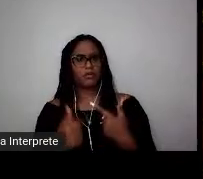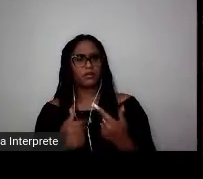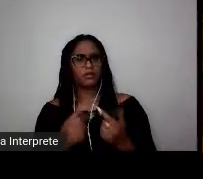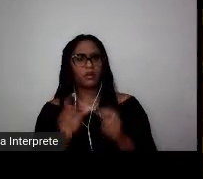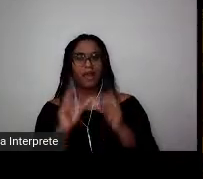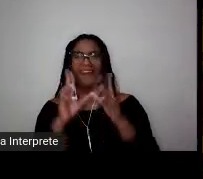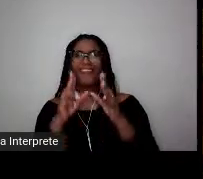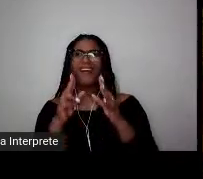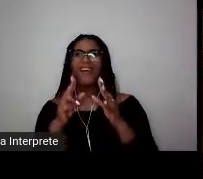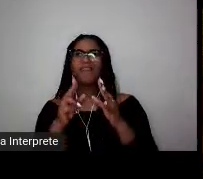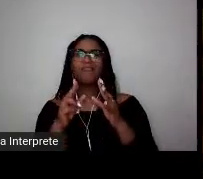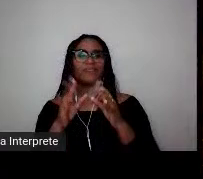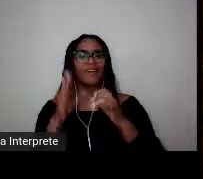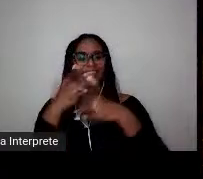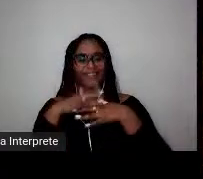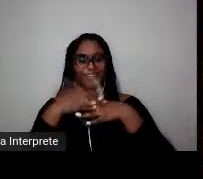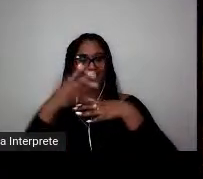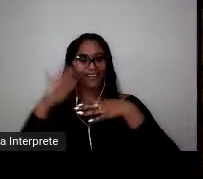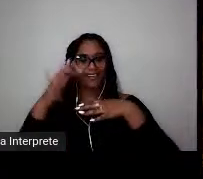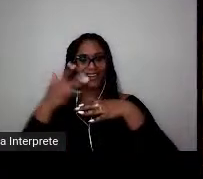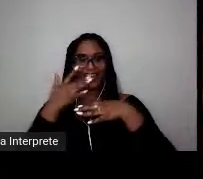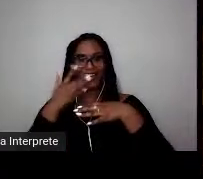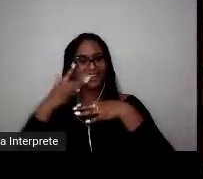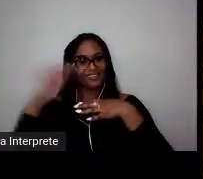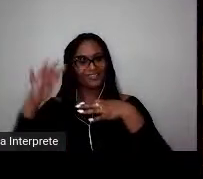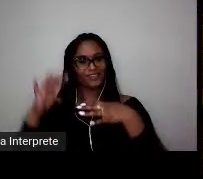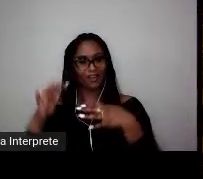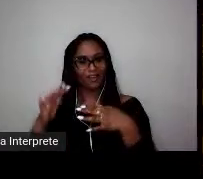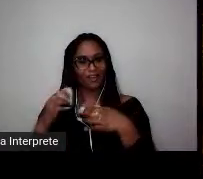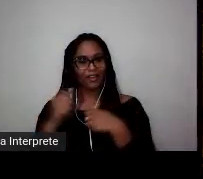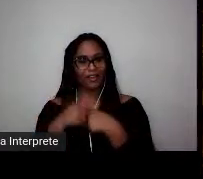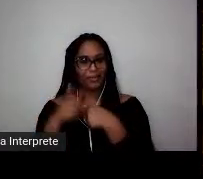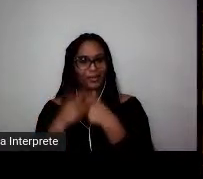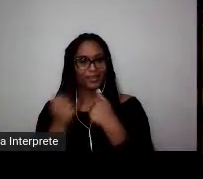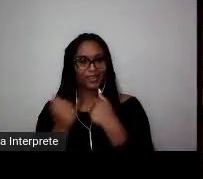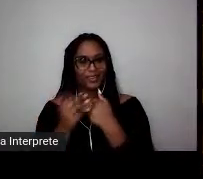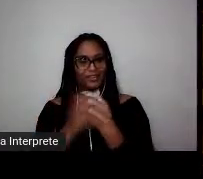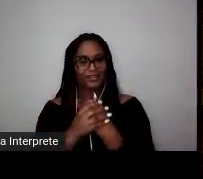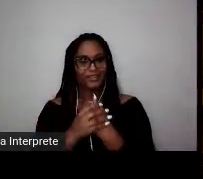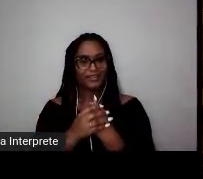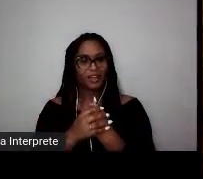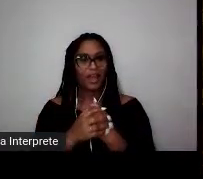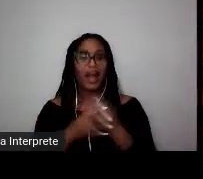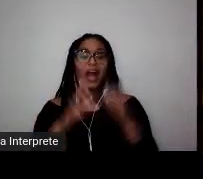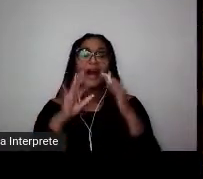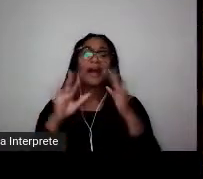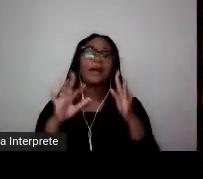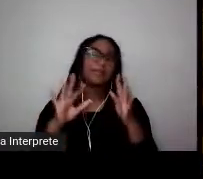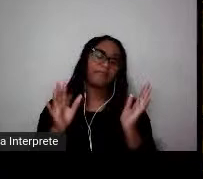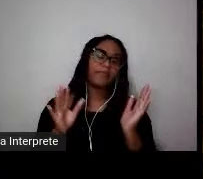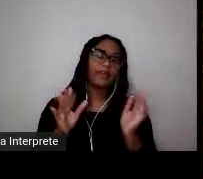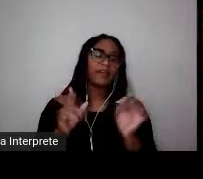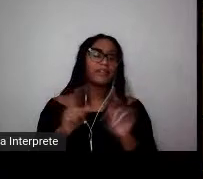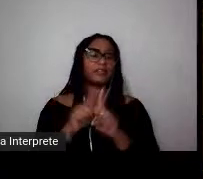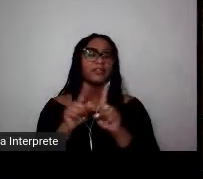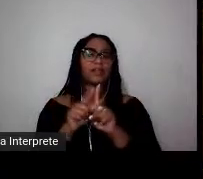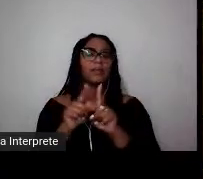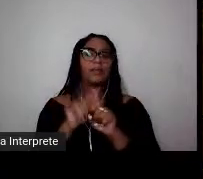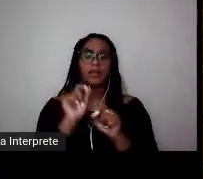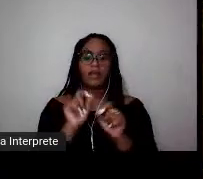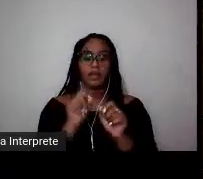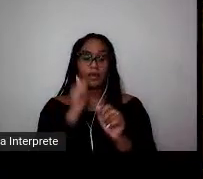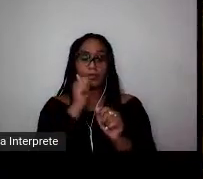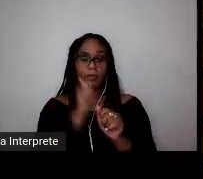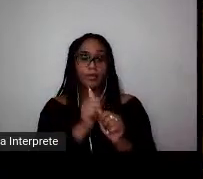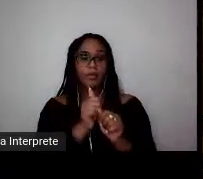a achar que sim, sinceramente. Mas tendo a pensar também que o futebol de mulheres ainda está nesse lugar liminar, não bem delimitado e